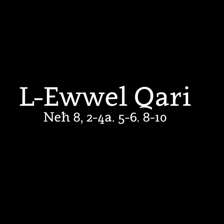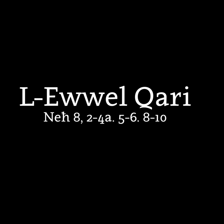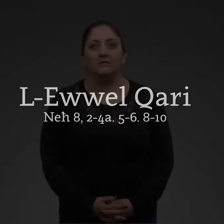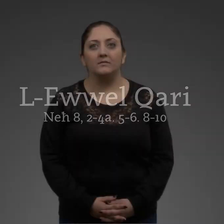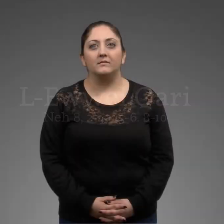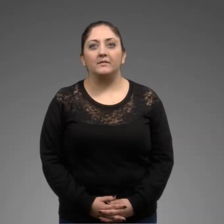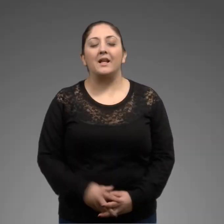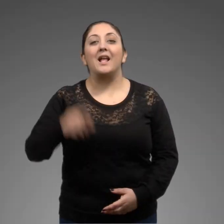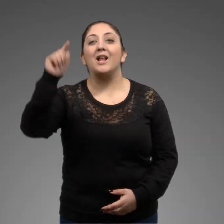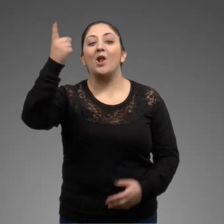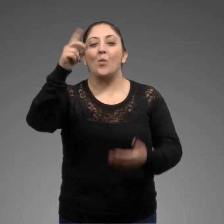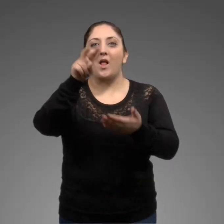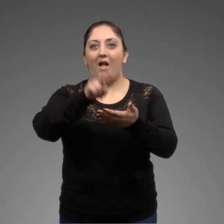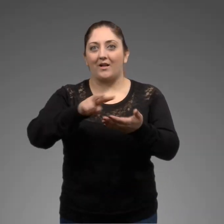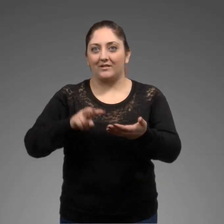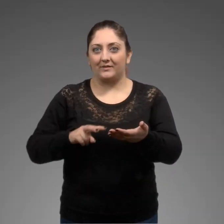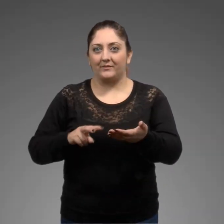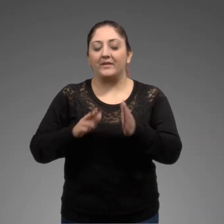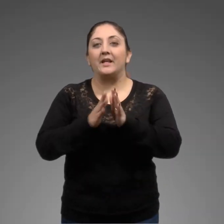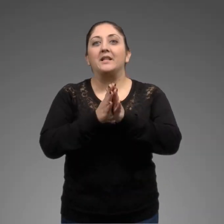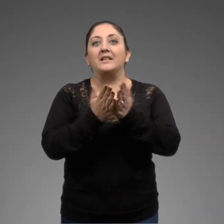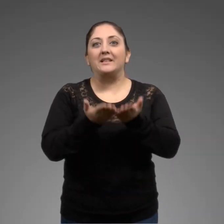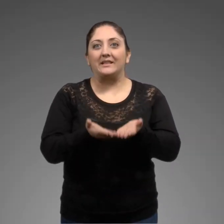L-Uwa l-qari Qari mil-ktib ta' neħemija